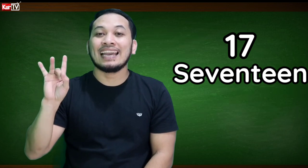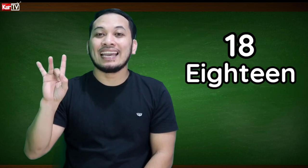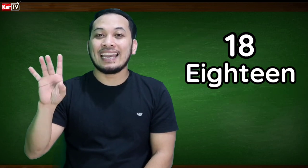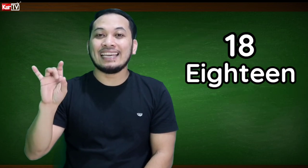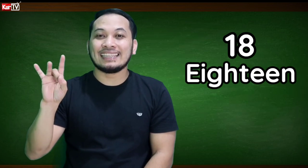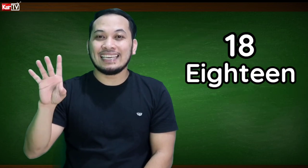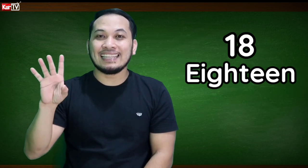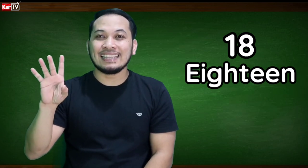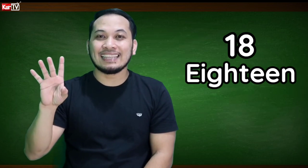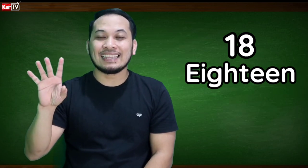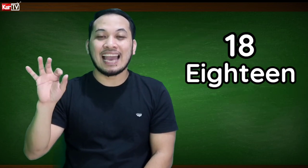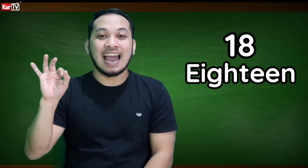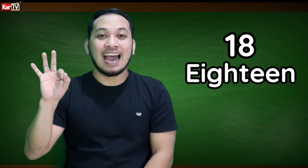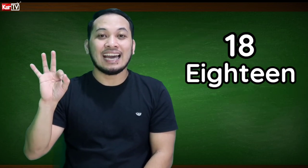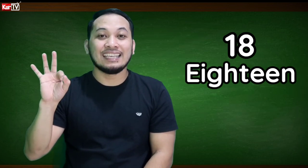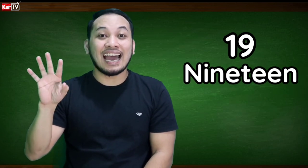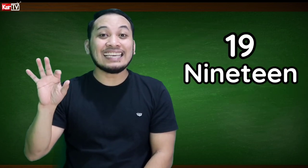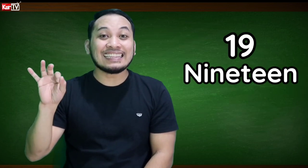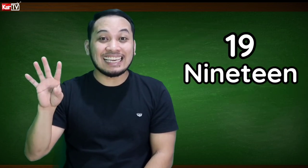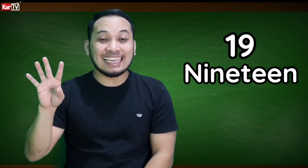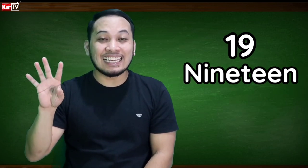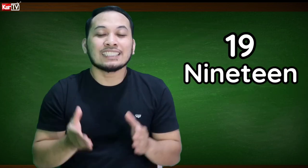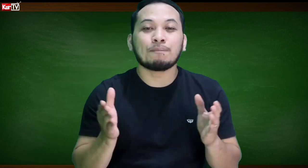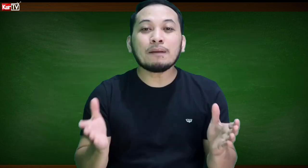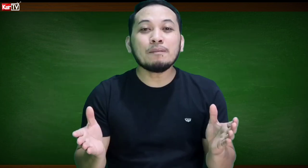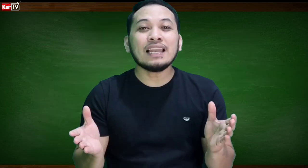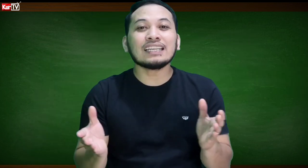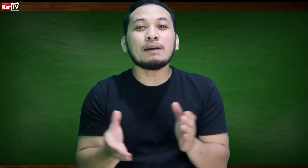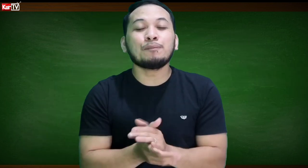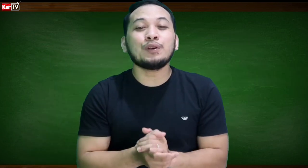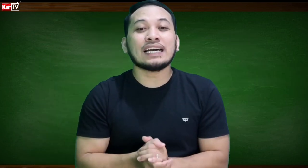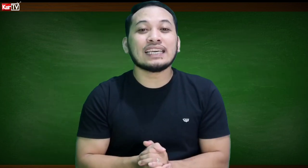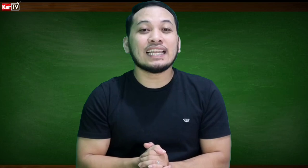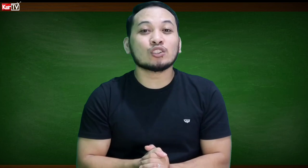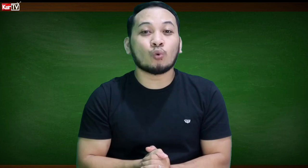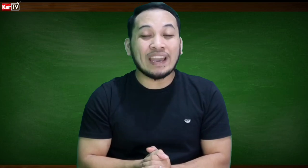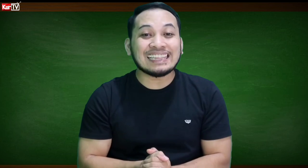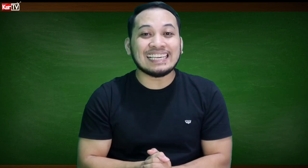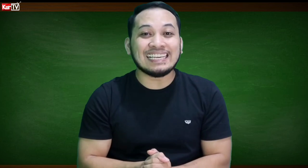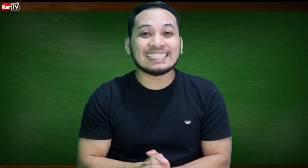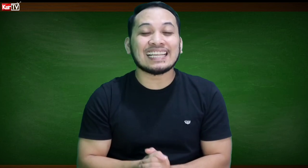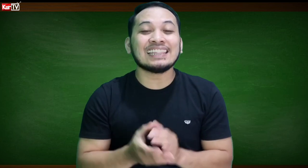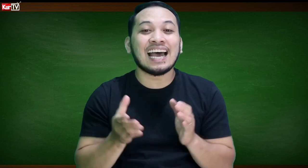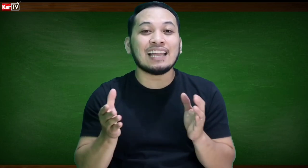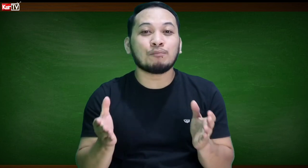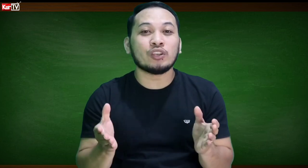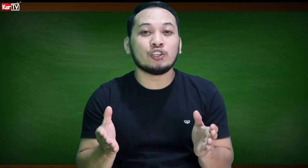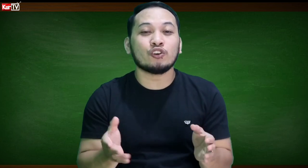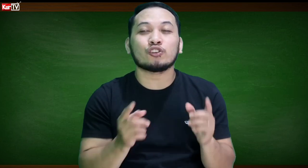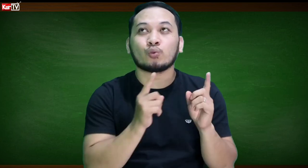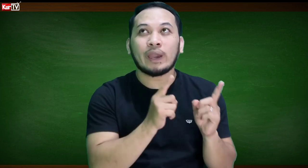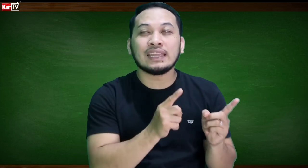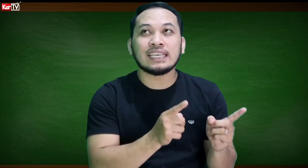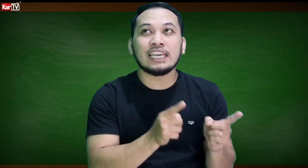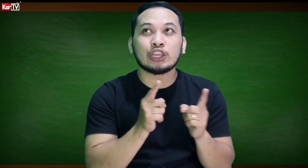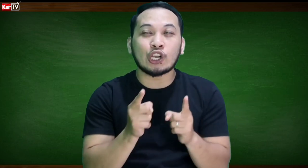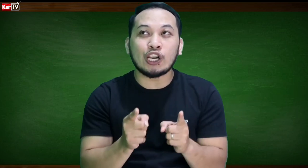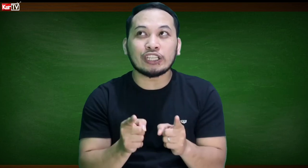18, 19. Sa pagbibilang naman po natin ng 20s, tandaan po ninyo yung 20, 30,